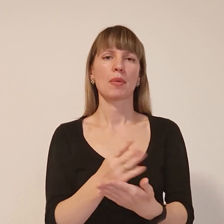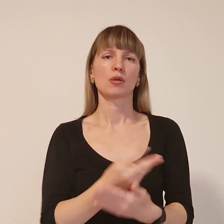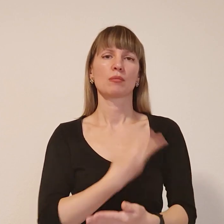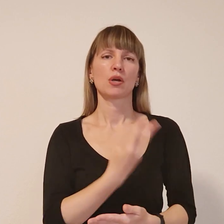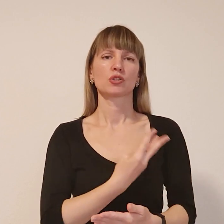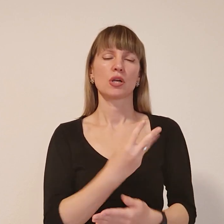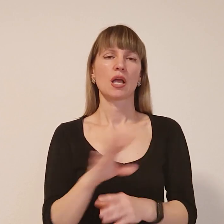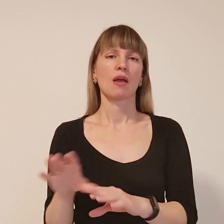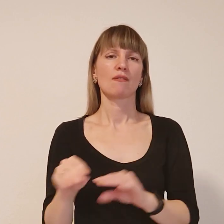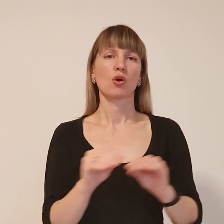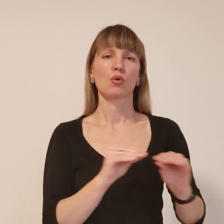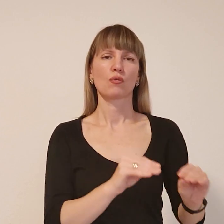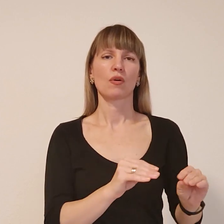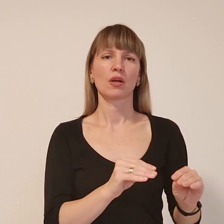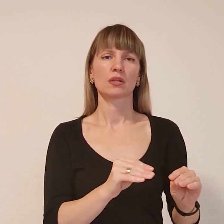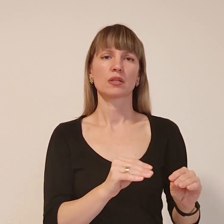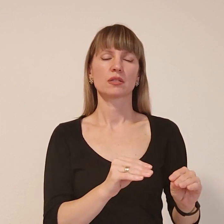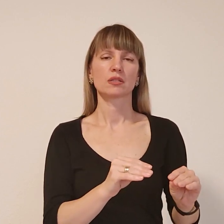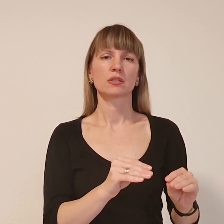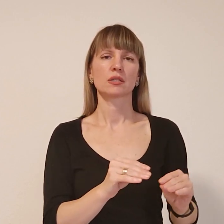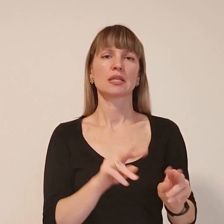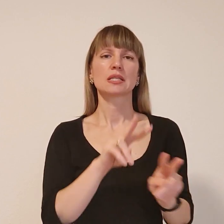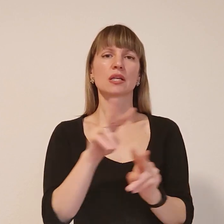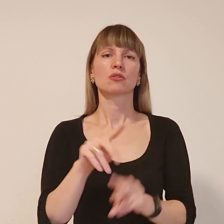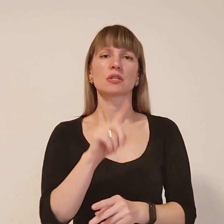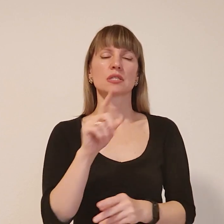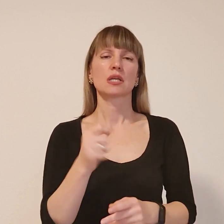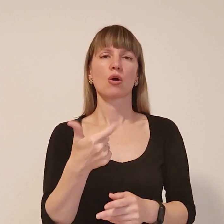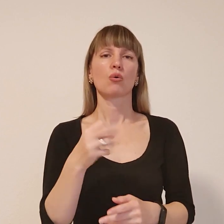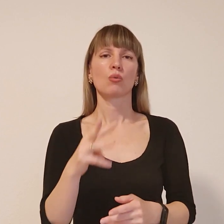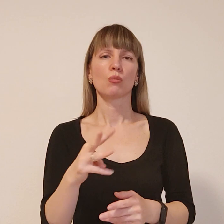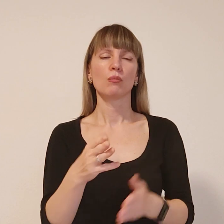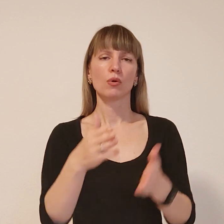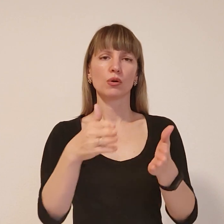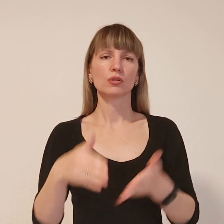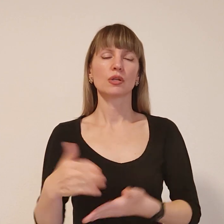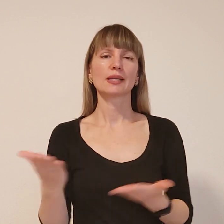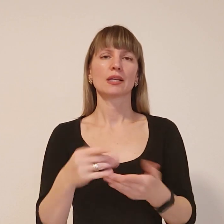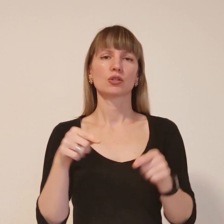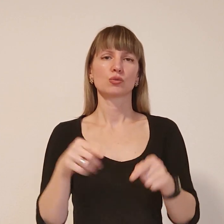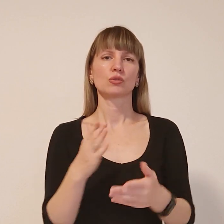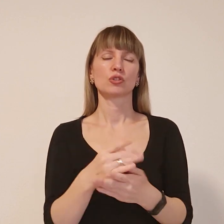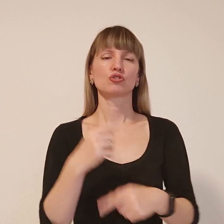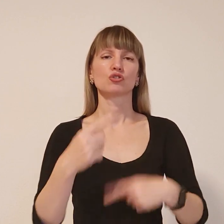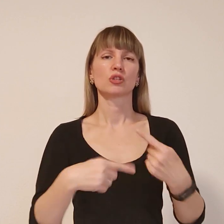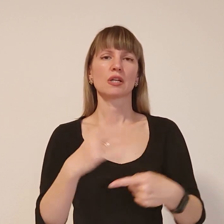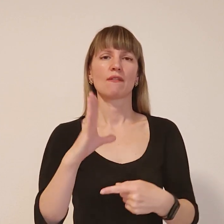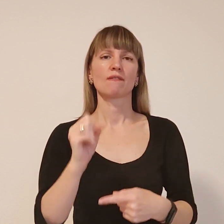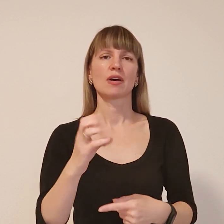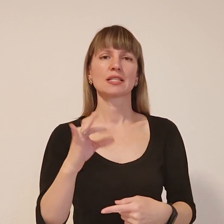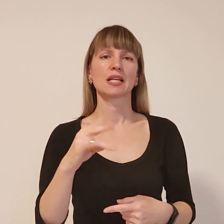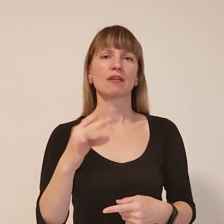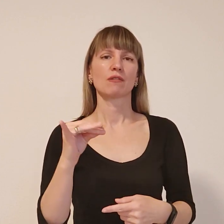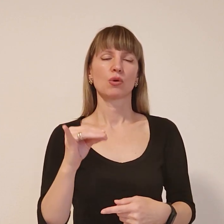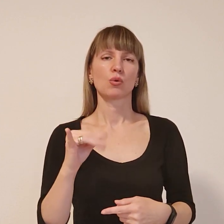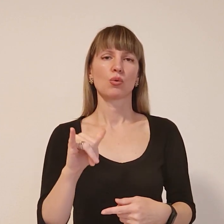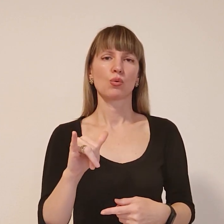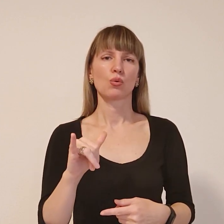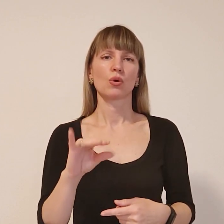евакуюватись, слідкуйте за гуманітарними коридорами, які йдуть через Васильівку і в об